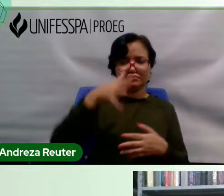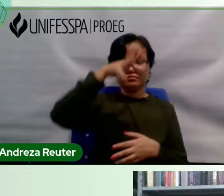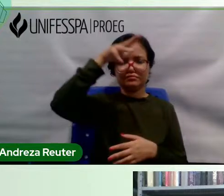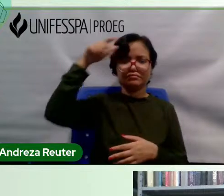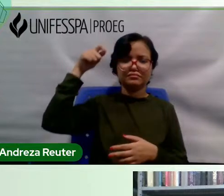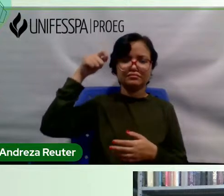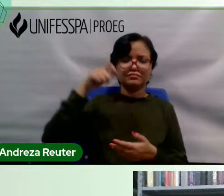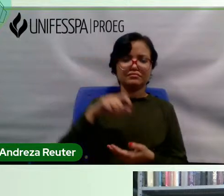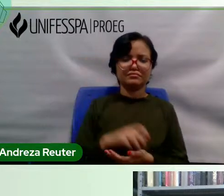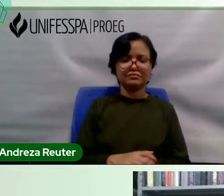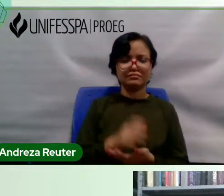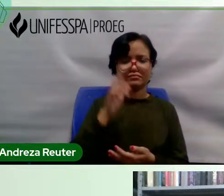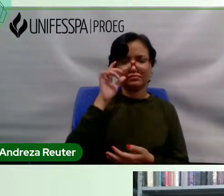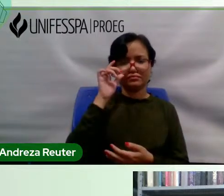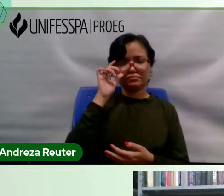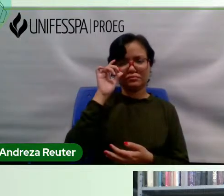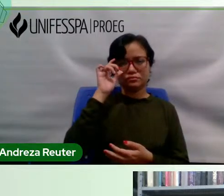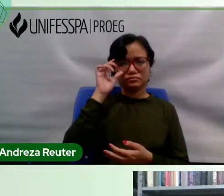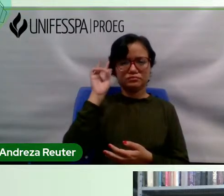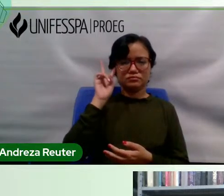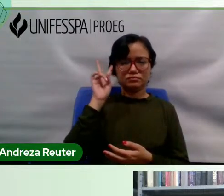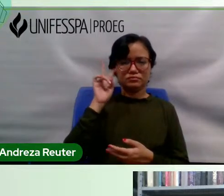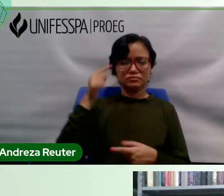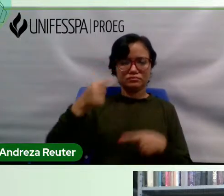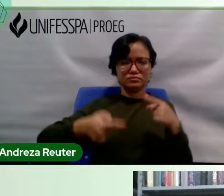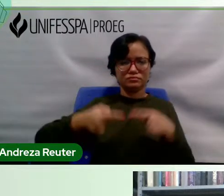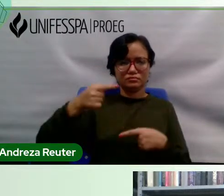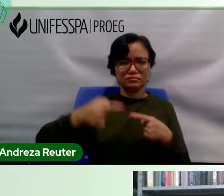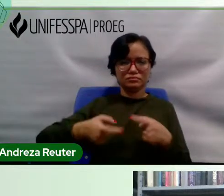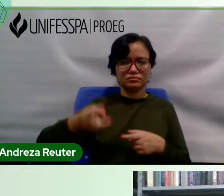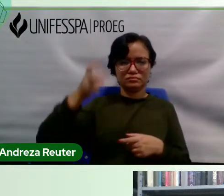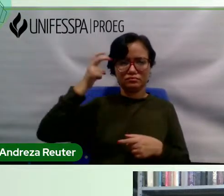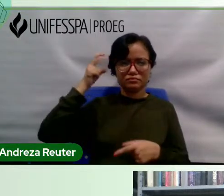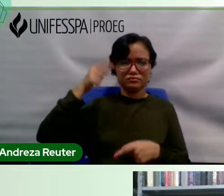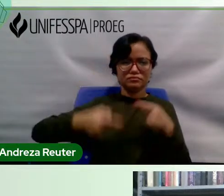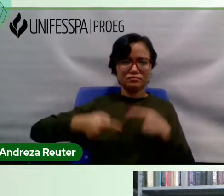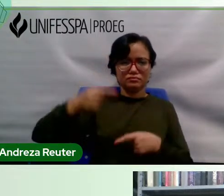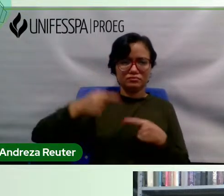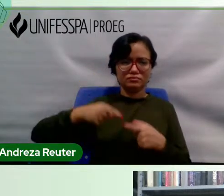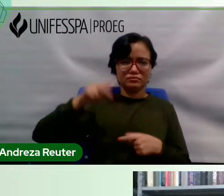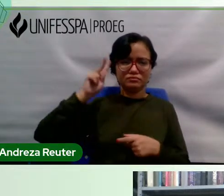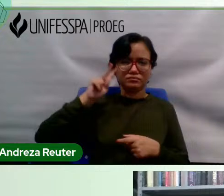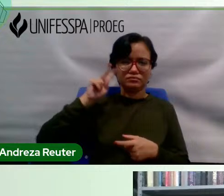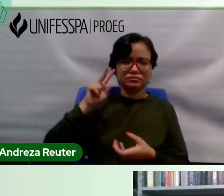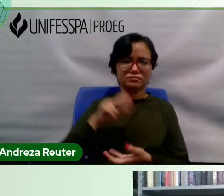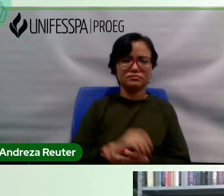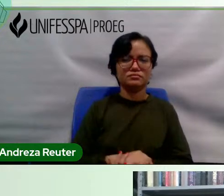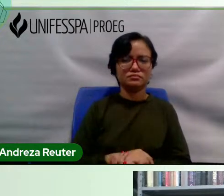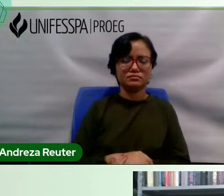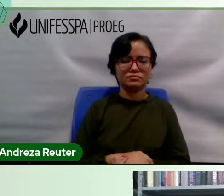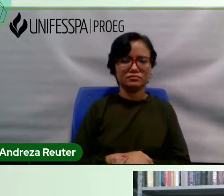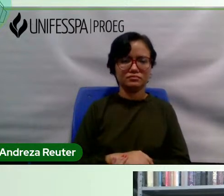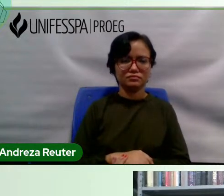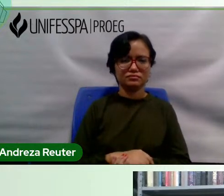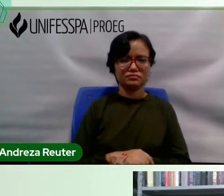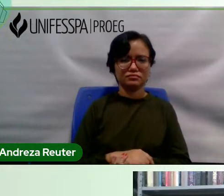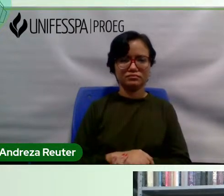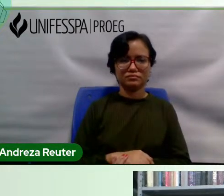Pesquisa História Política, Culturas Políticas na História, da Universidade Federal de Minas Gerais.